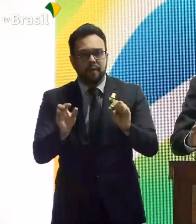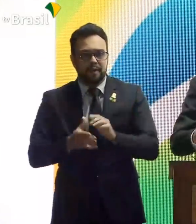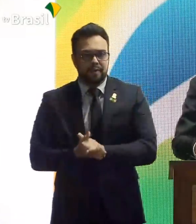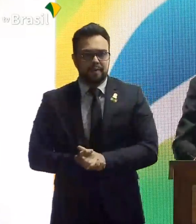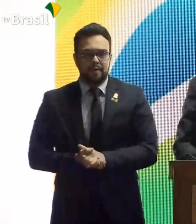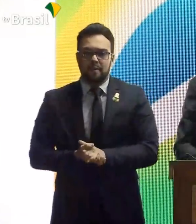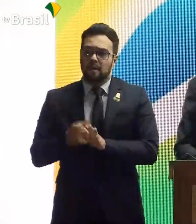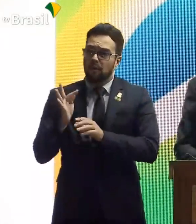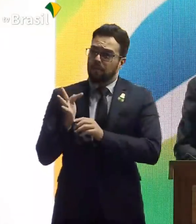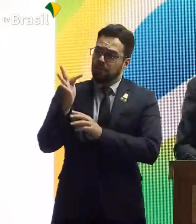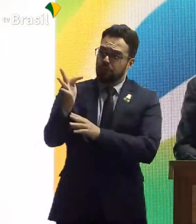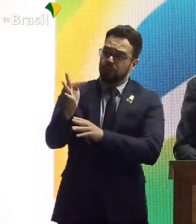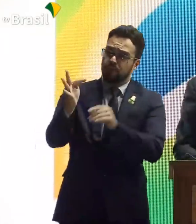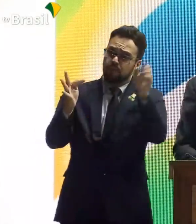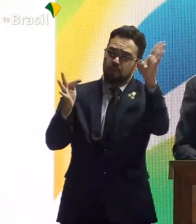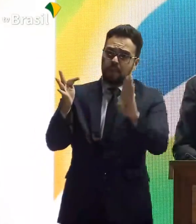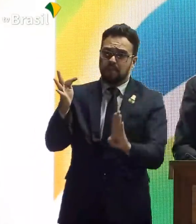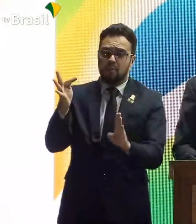Qual o futuro nosso?